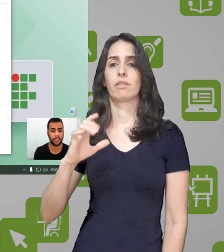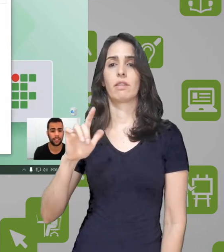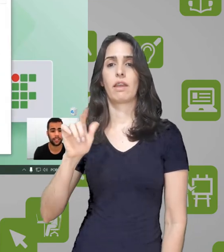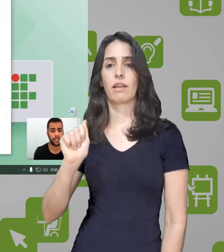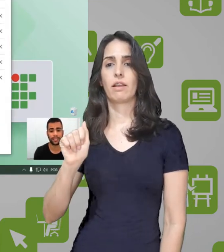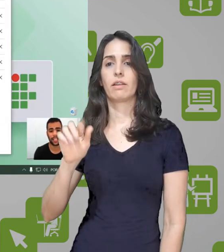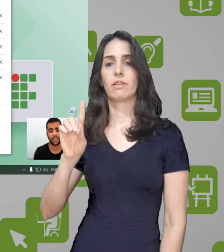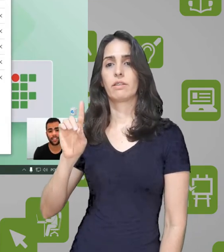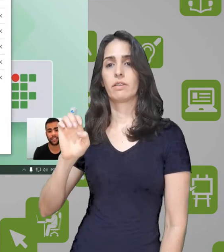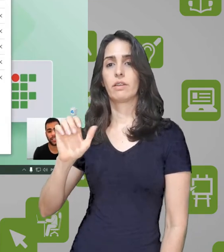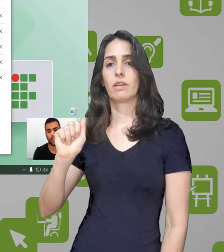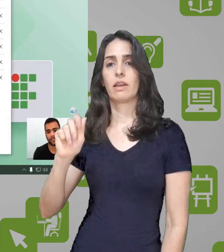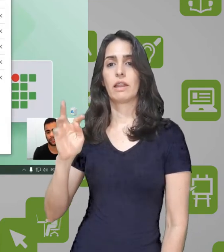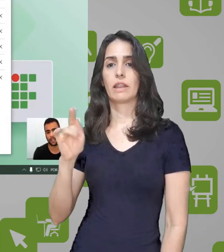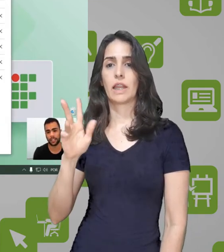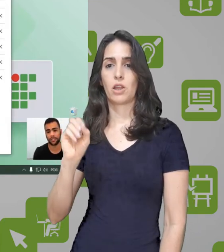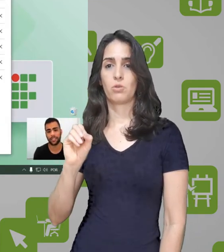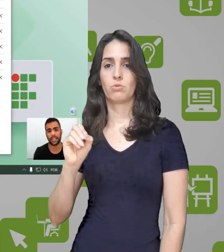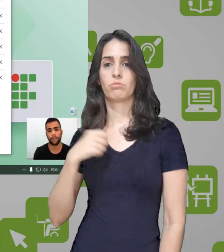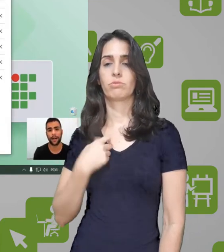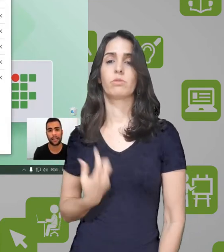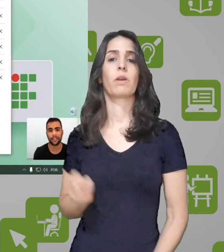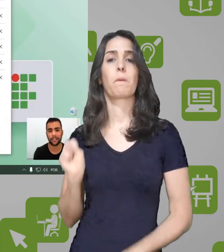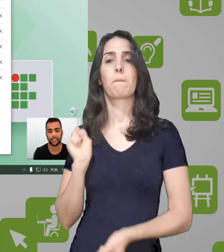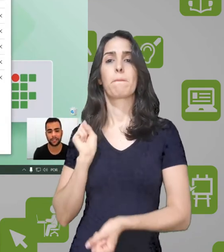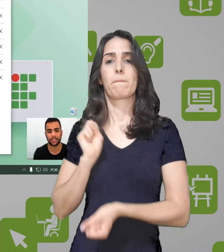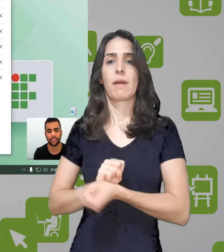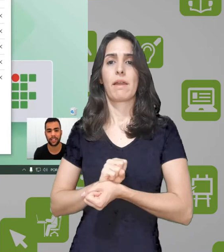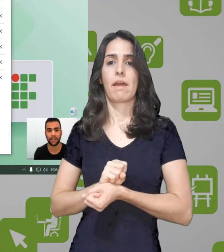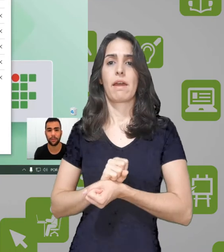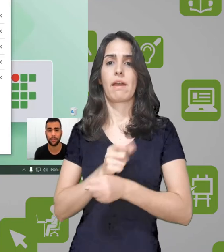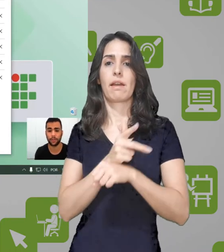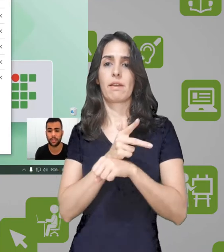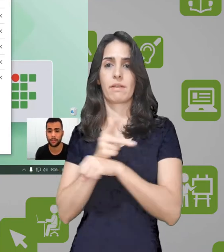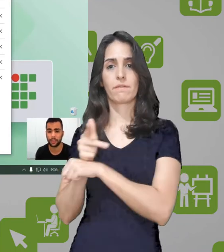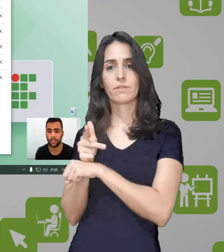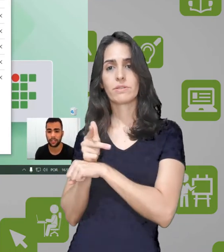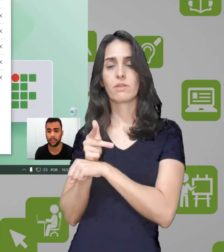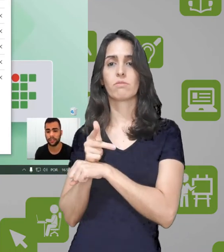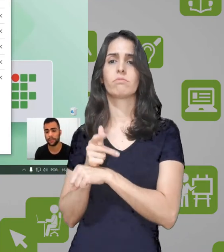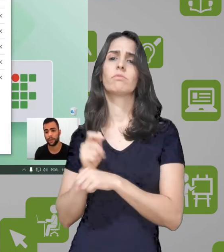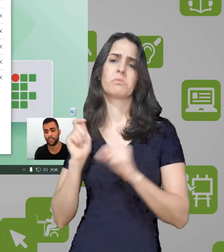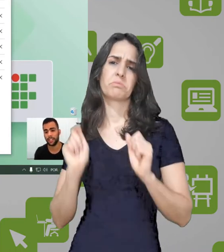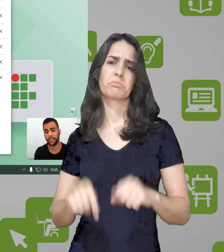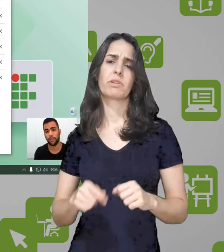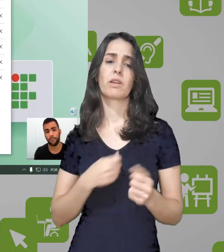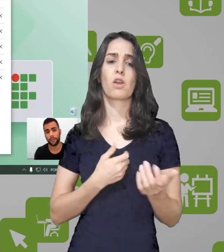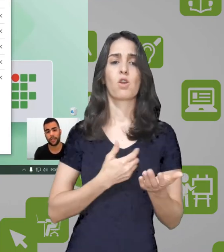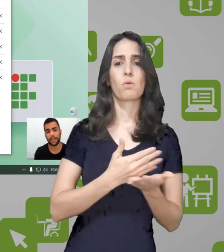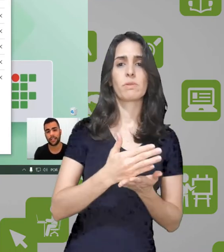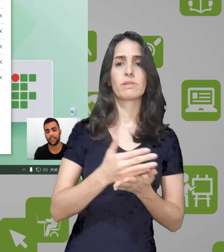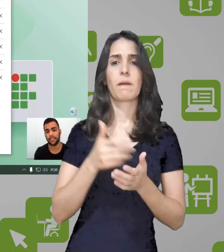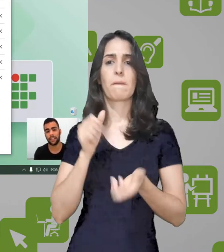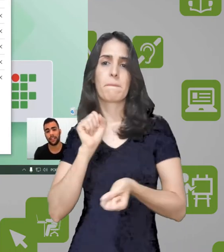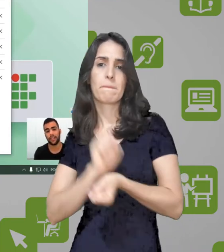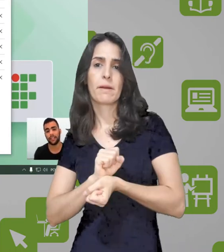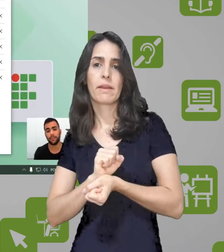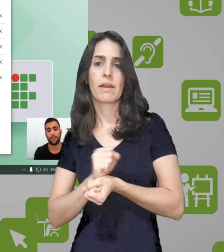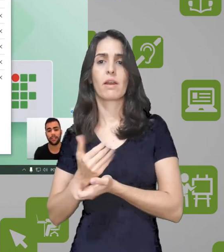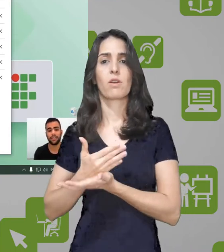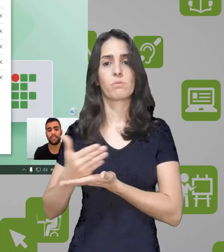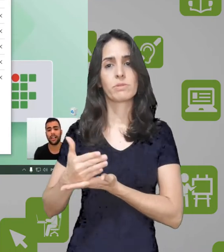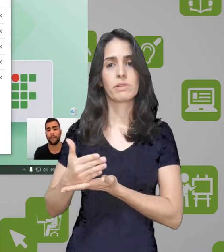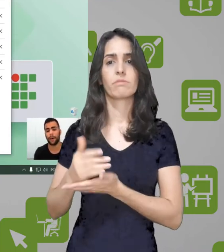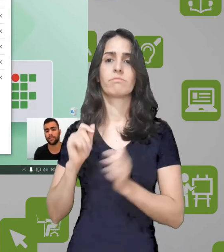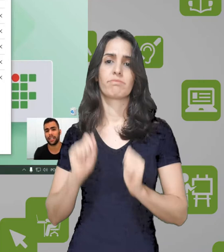interessante, as teclas de atalho. Às vezes você quer parar a gravação sem ter que abrir o programa. Então, você pode configurar aqui, é